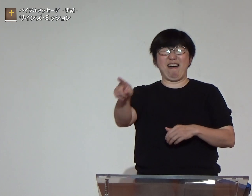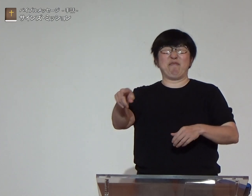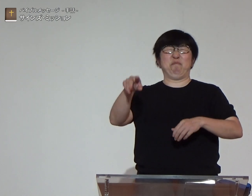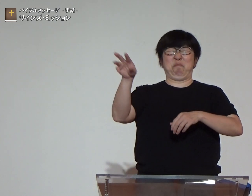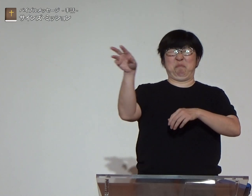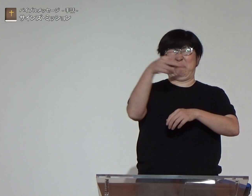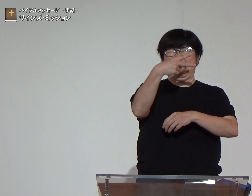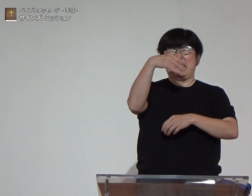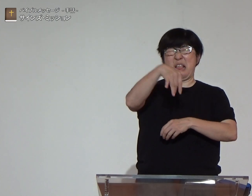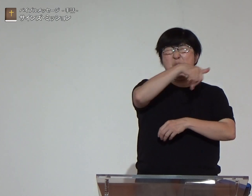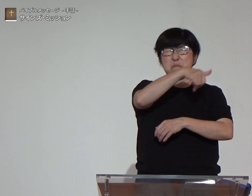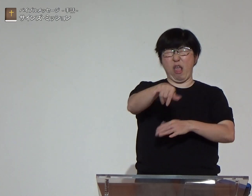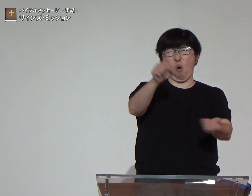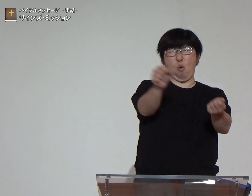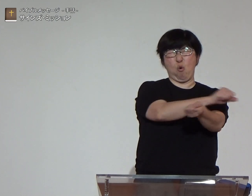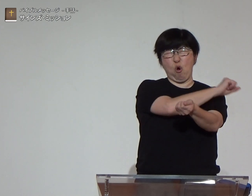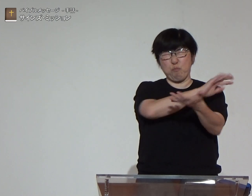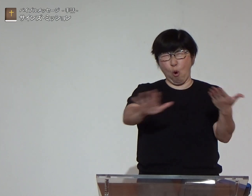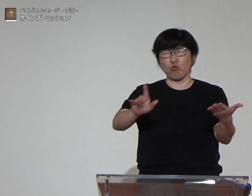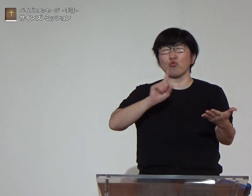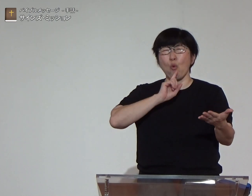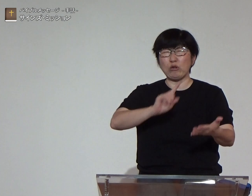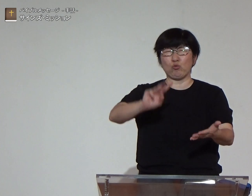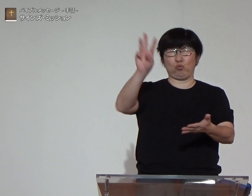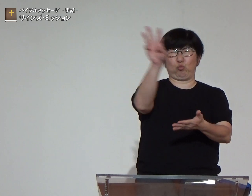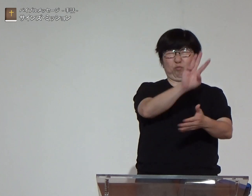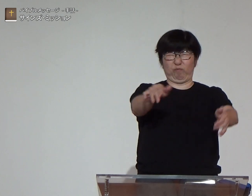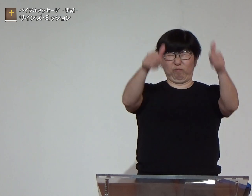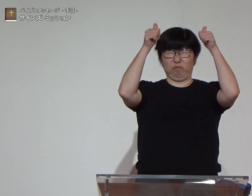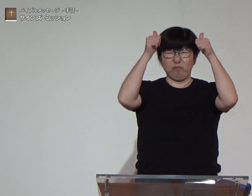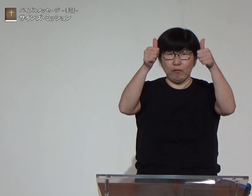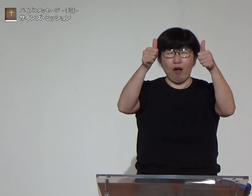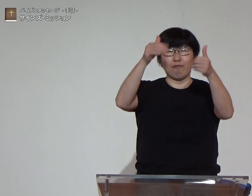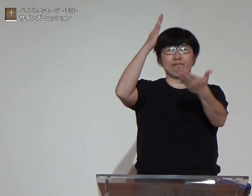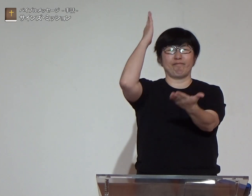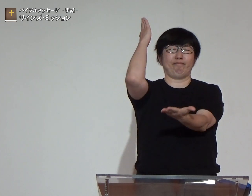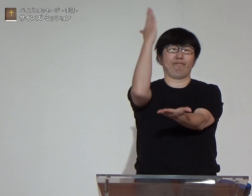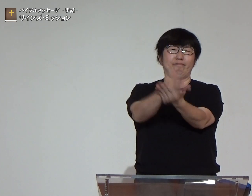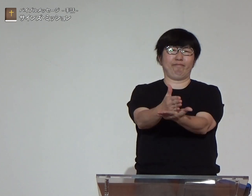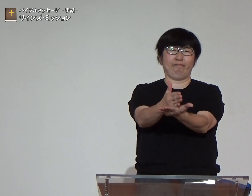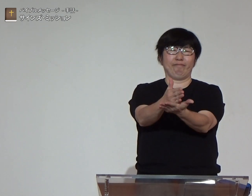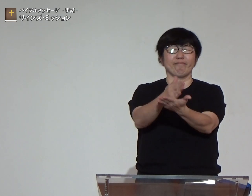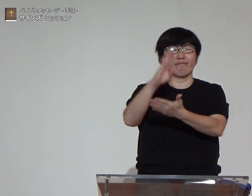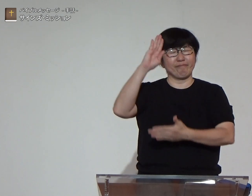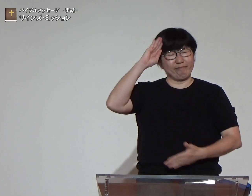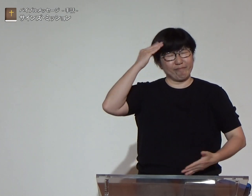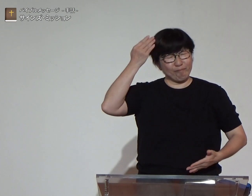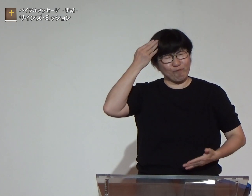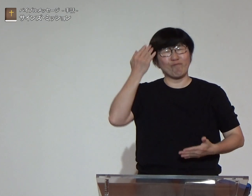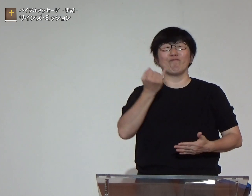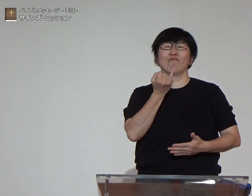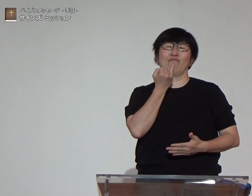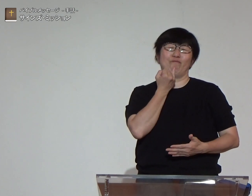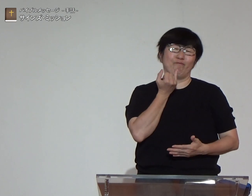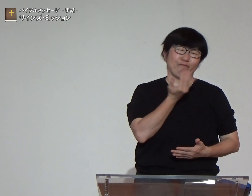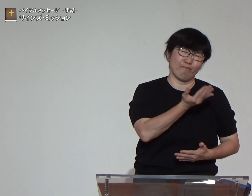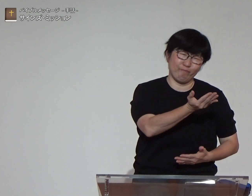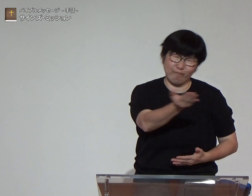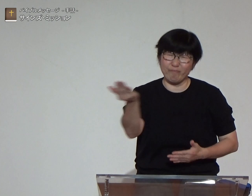神様はそのニレベを滅ぼし災いを下すことをやめ許し